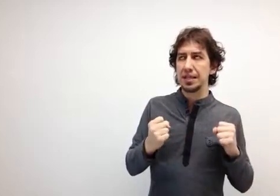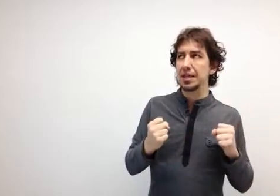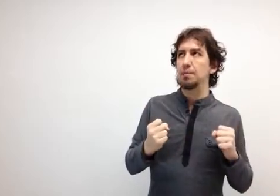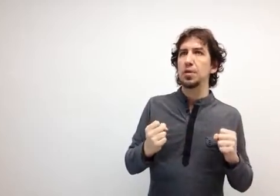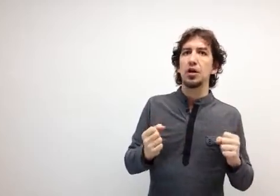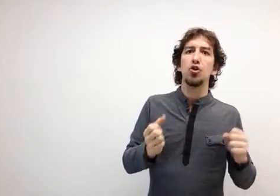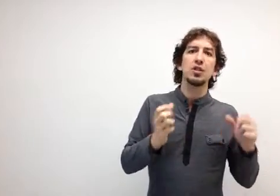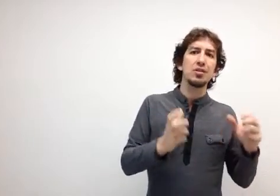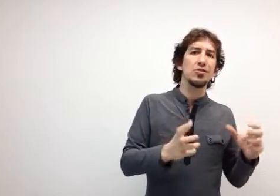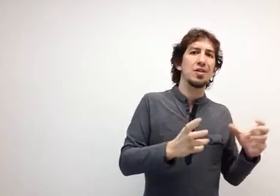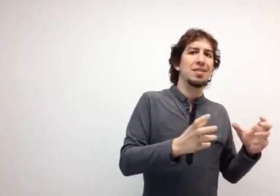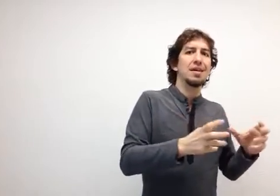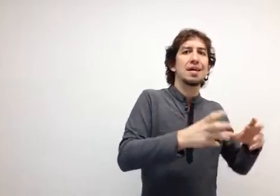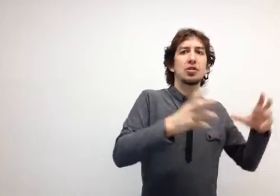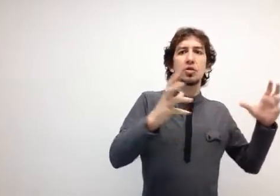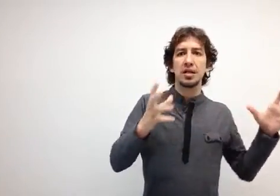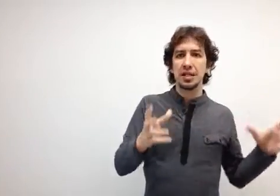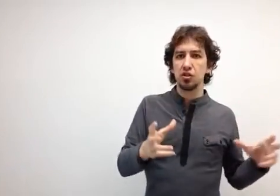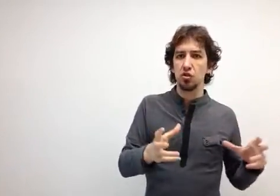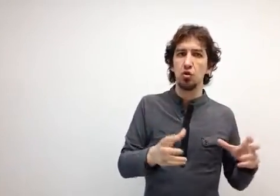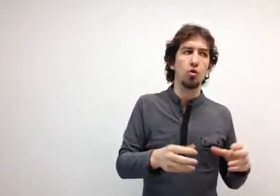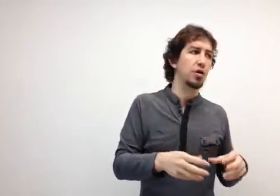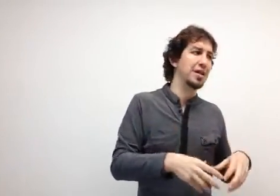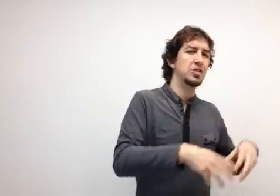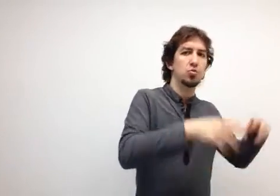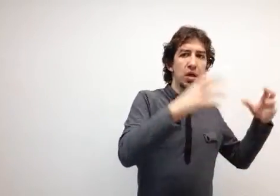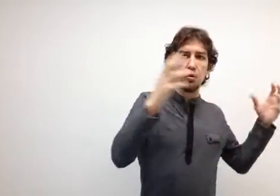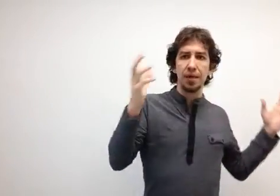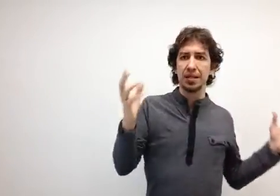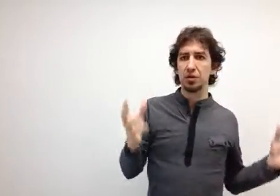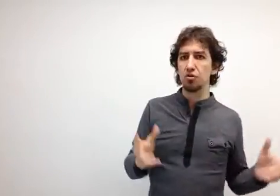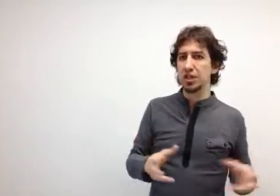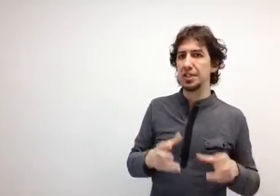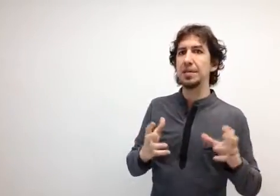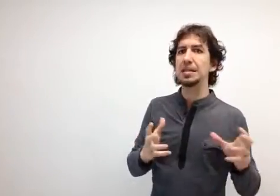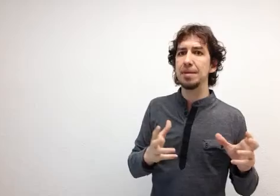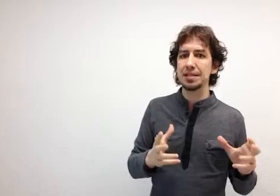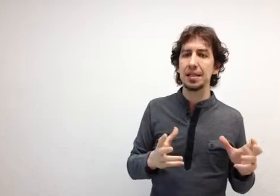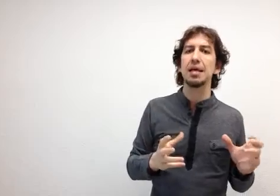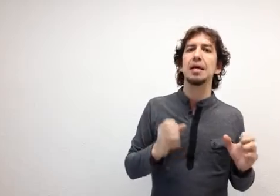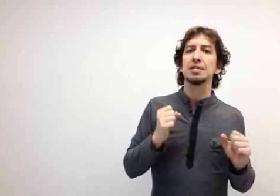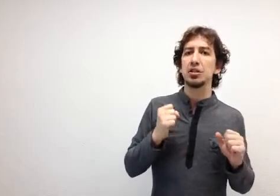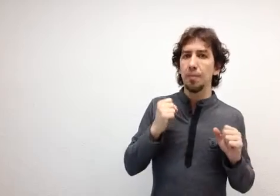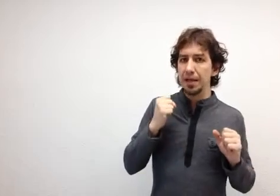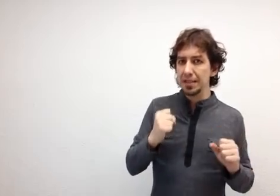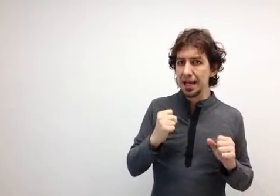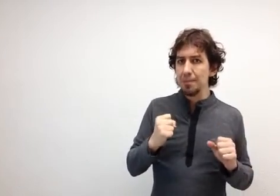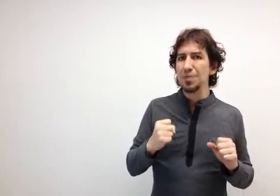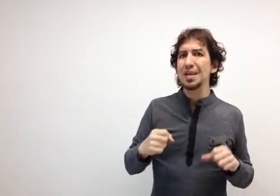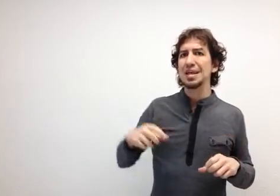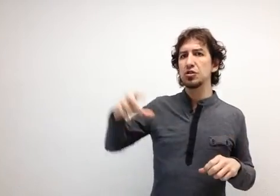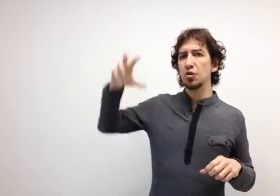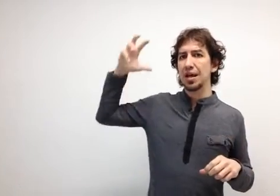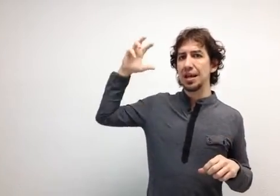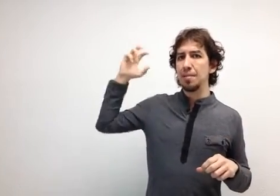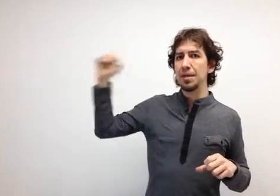trata? No tanto de decir qué es lo que has hecho o que has estudiado miles de cosas y miles de master, sino pensar qué es lo que realmente